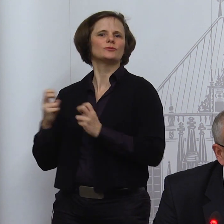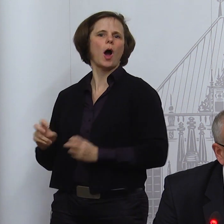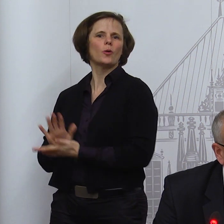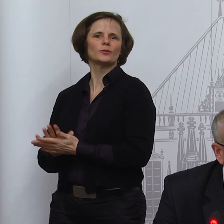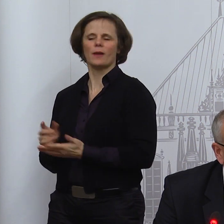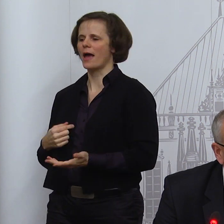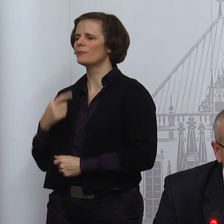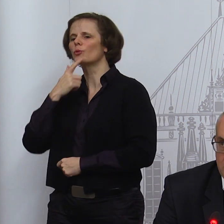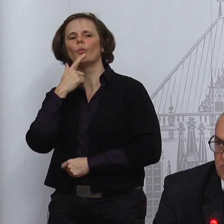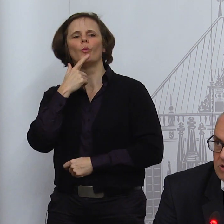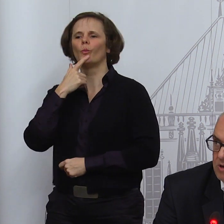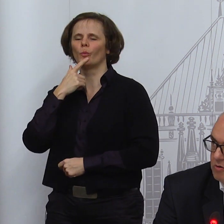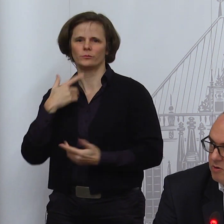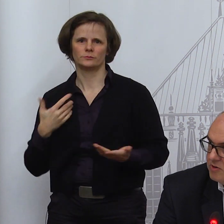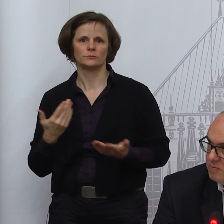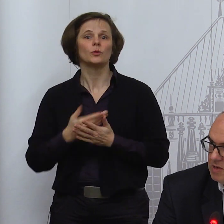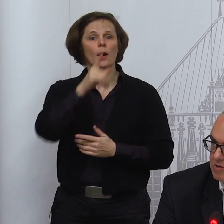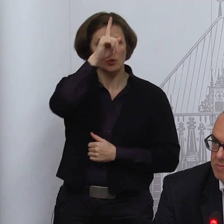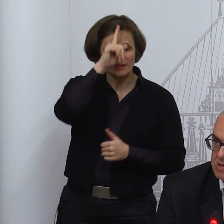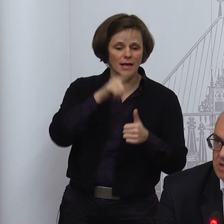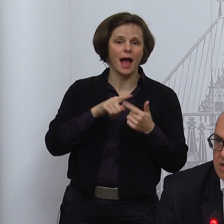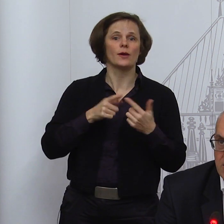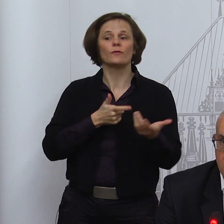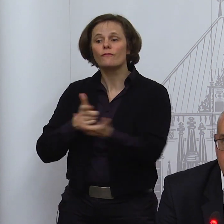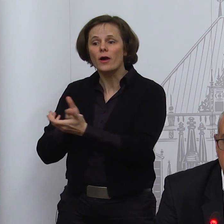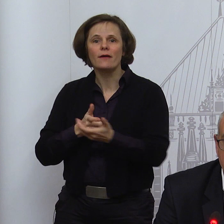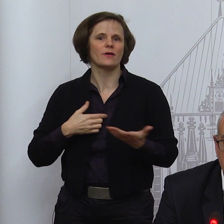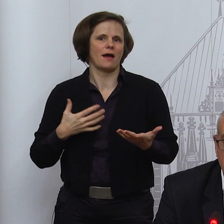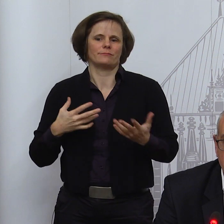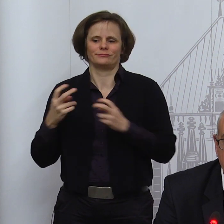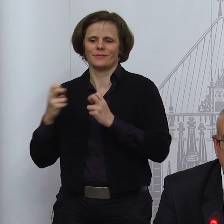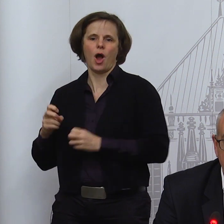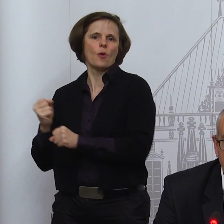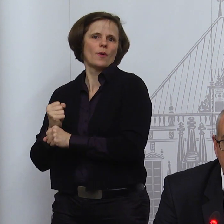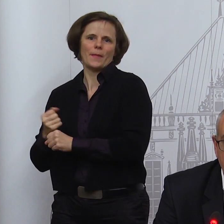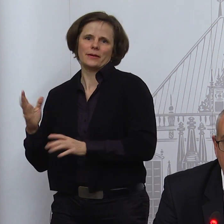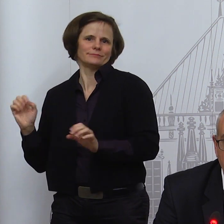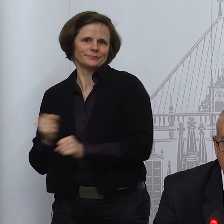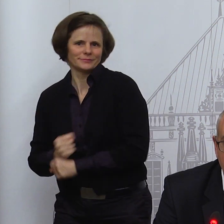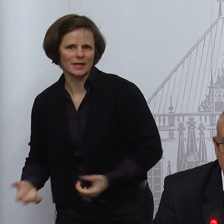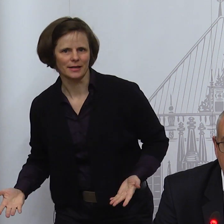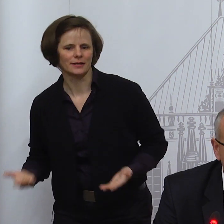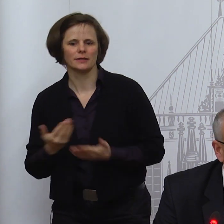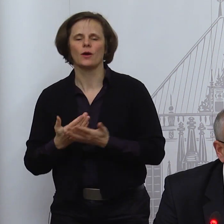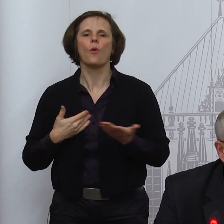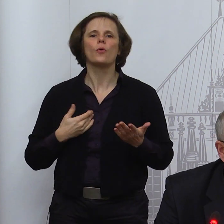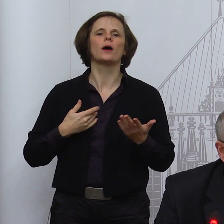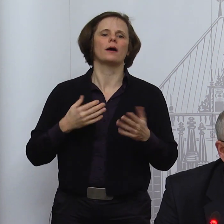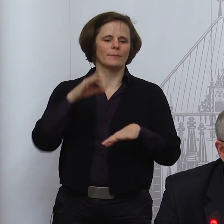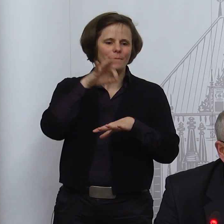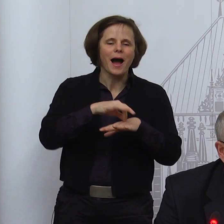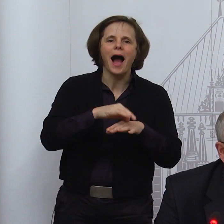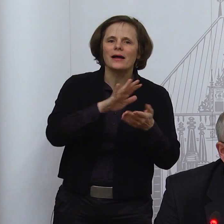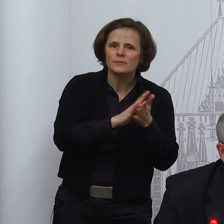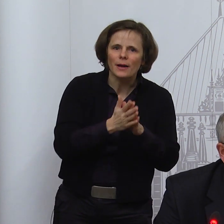Polizei und Feuerwehr können kein Homeoffice machen. Und die Menschen, die in den Krankenhäusern und in den Arztpraxen arbeiten, können ihre Tätigkeit nicht im